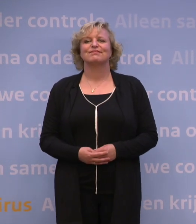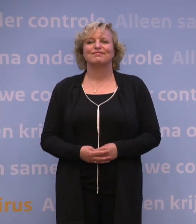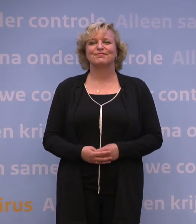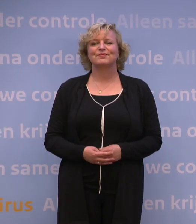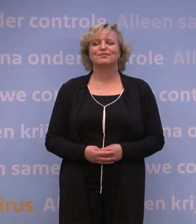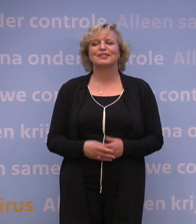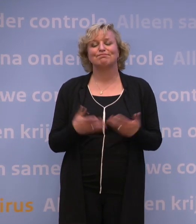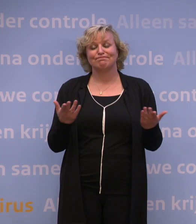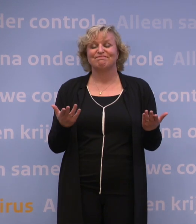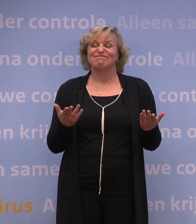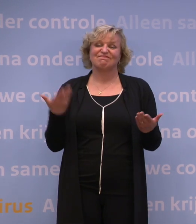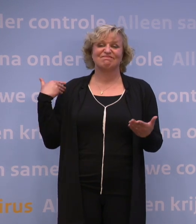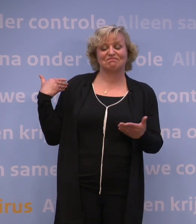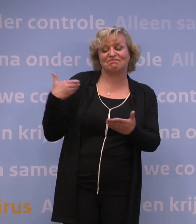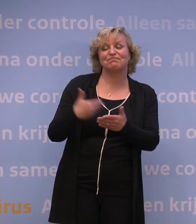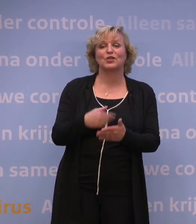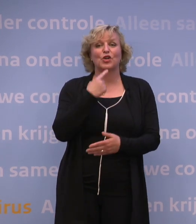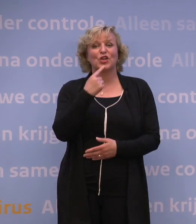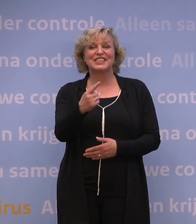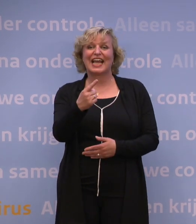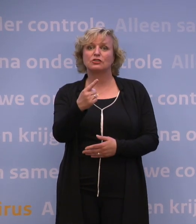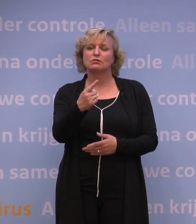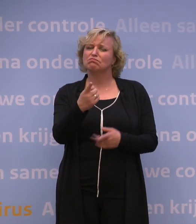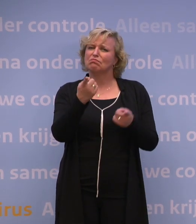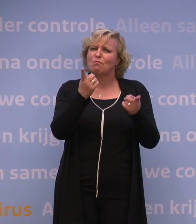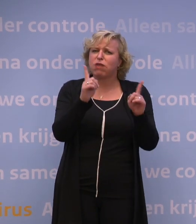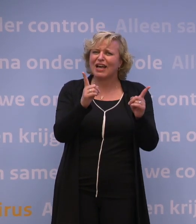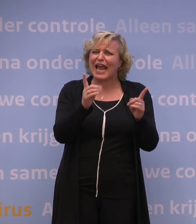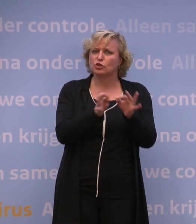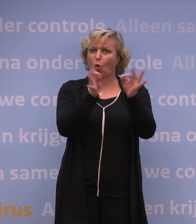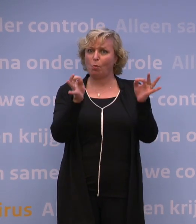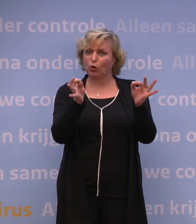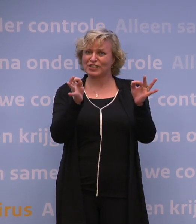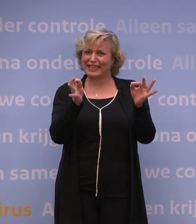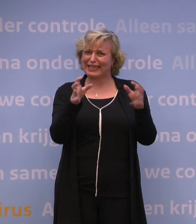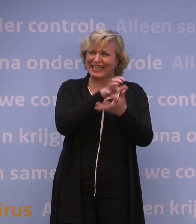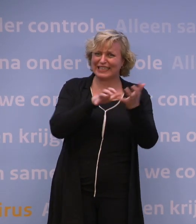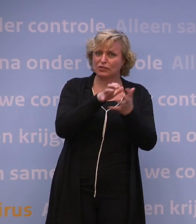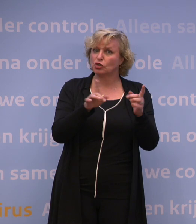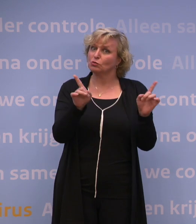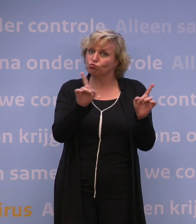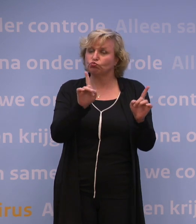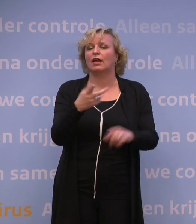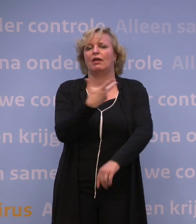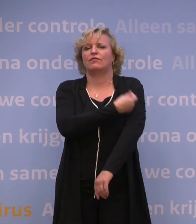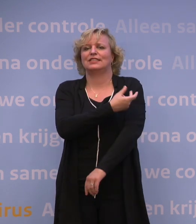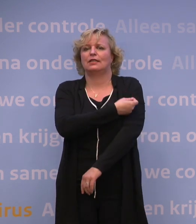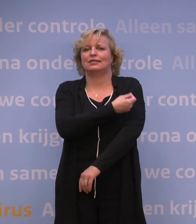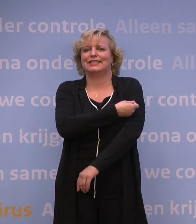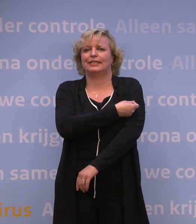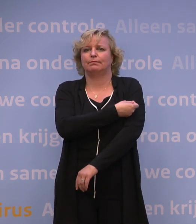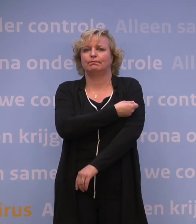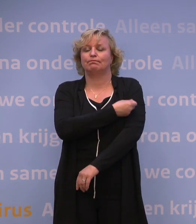We hebben altijd gezegd dat vaccinatie onze belangrijkste troef is uit deze crisis. En iedere dag